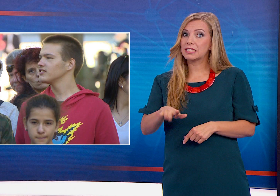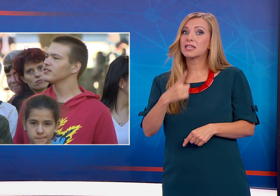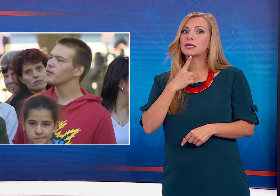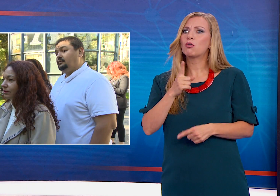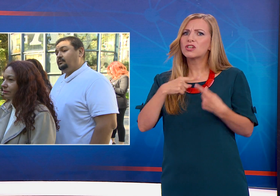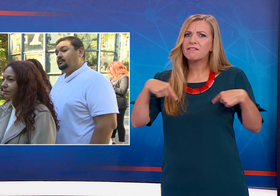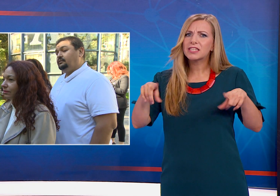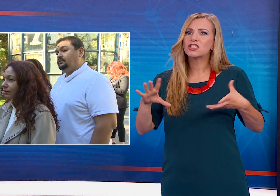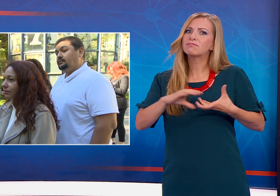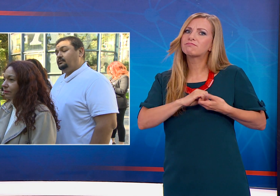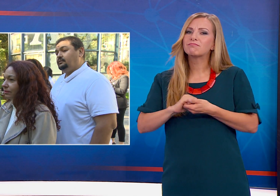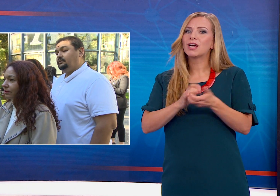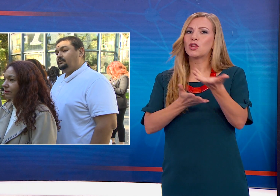общуват помежду си без проблеми.